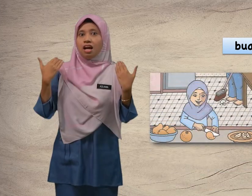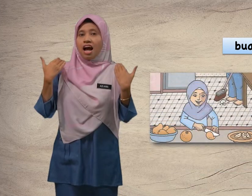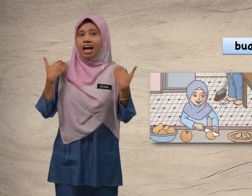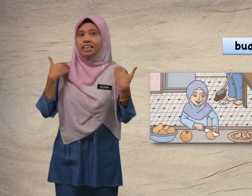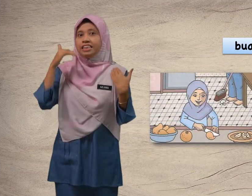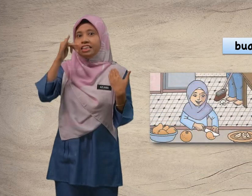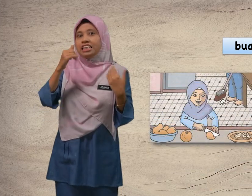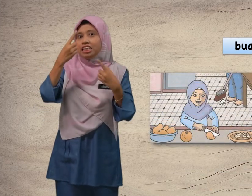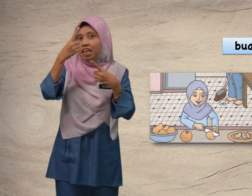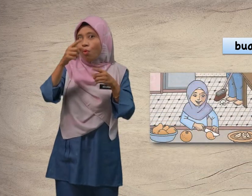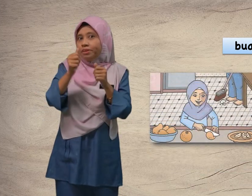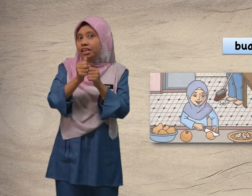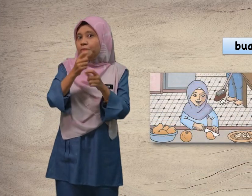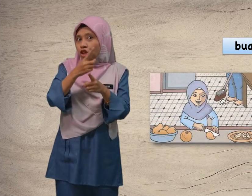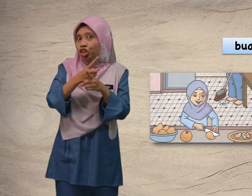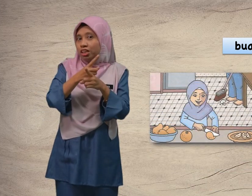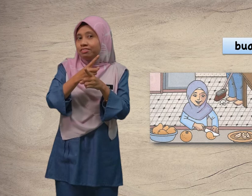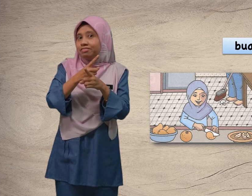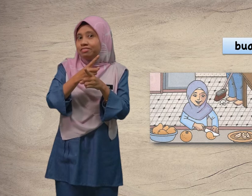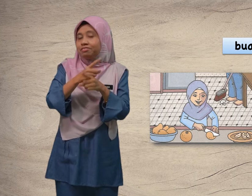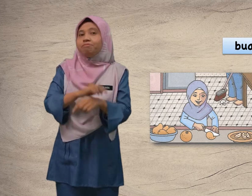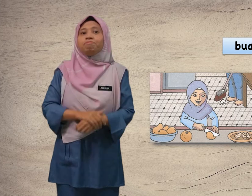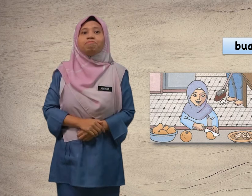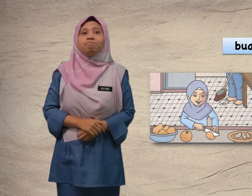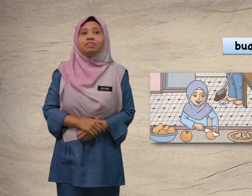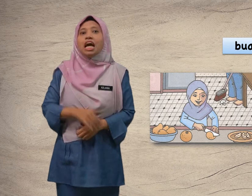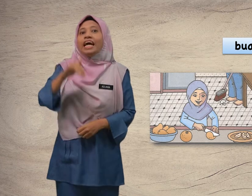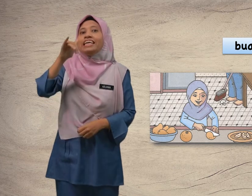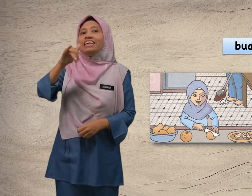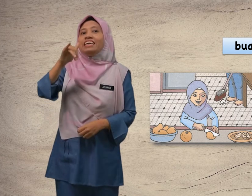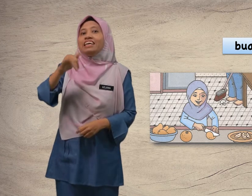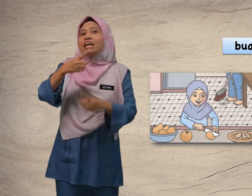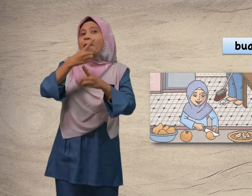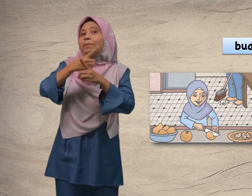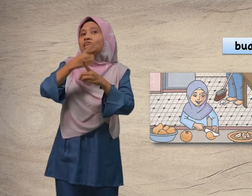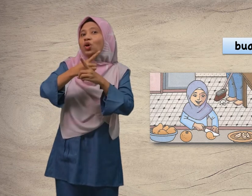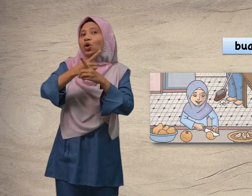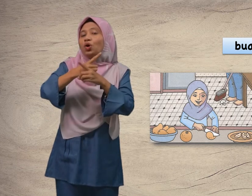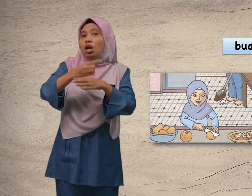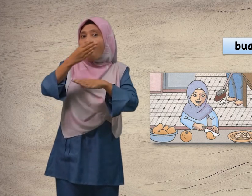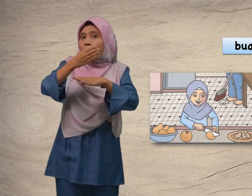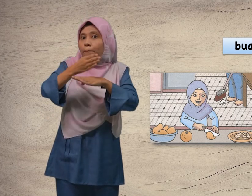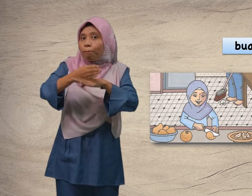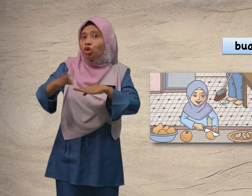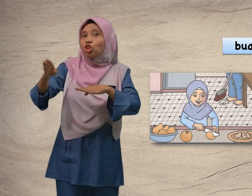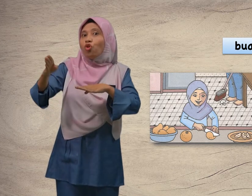Ada yang jawab dengan betul. Ya, betul. Potong.